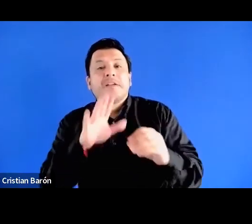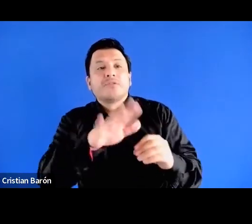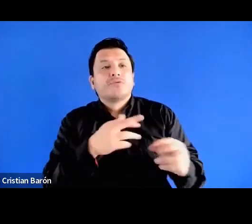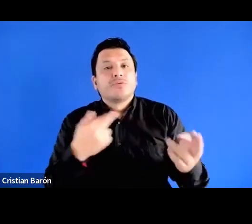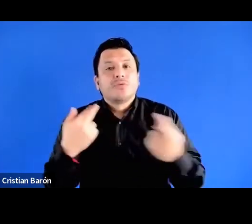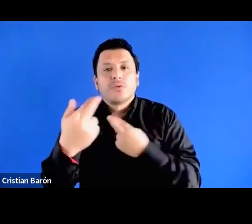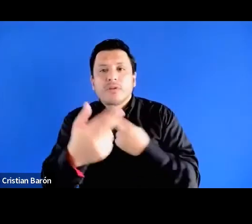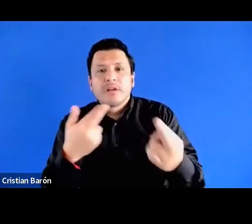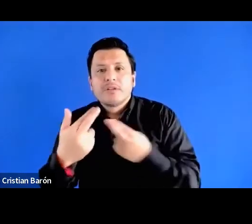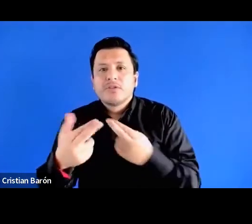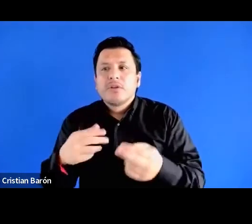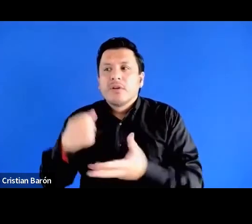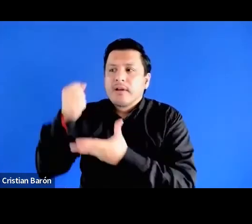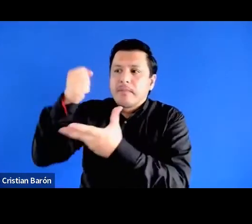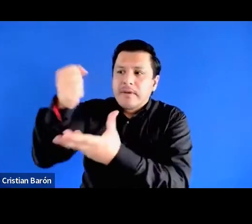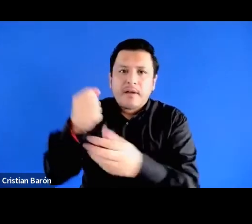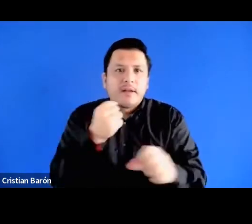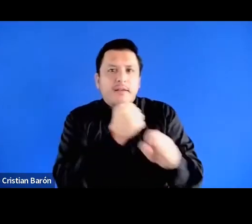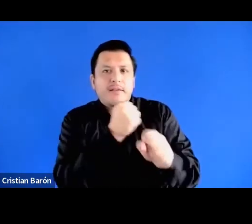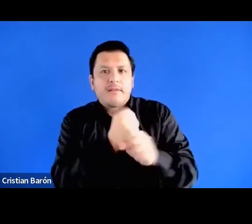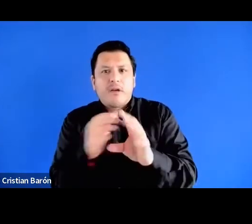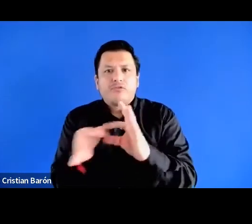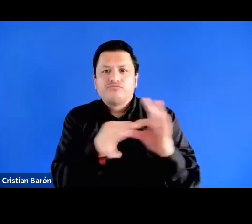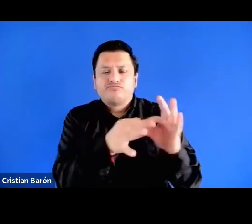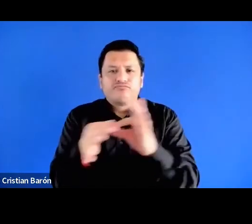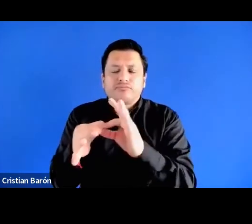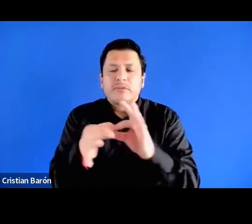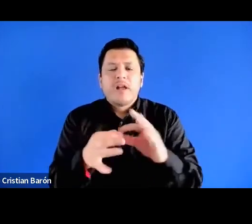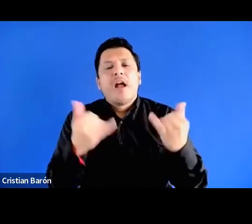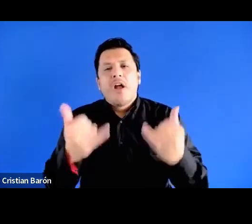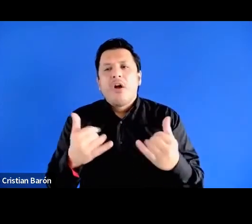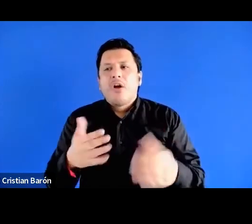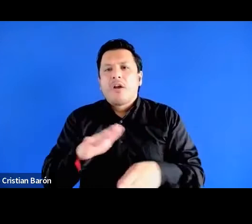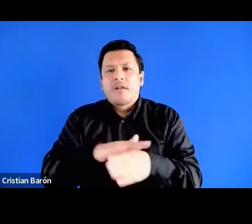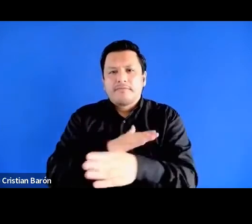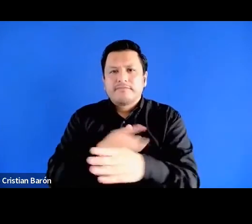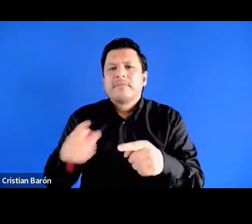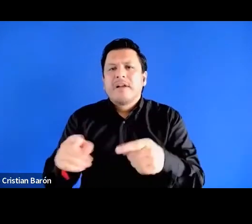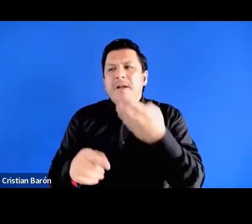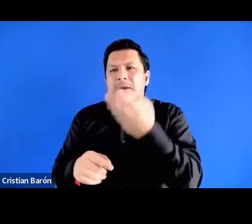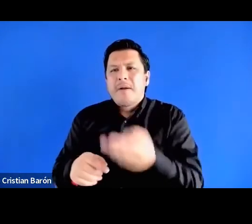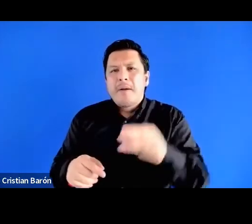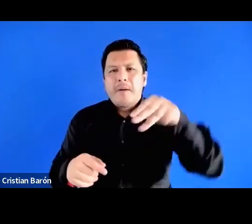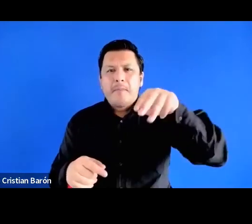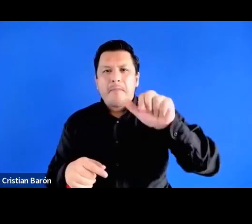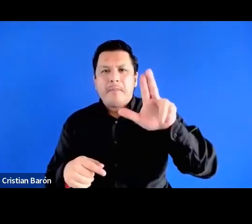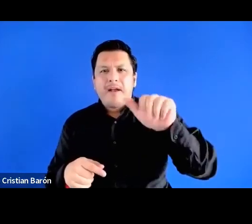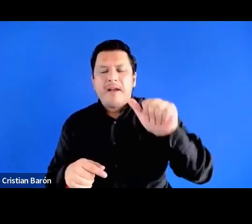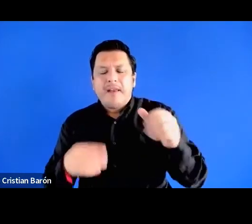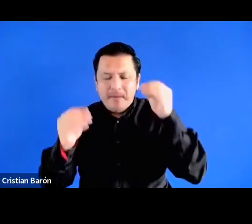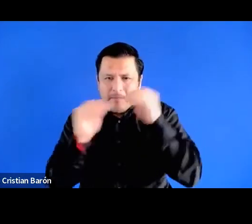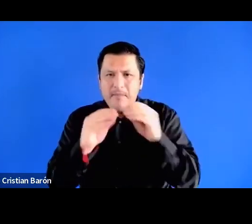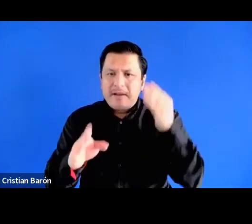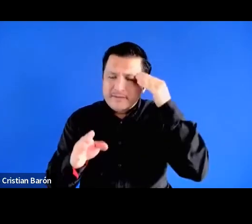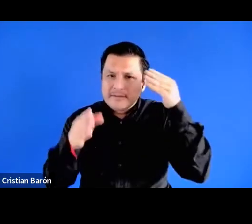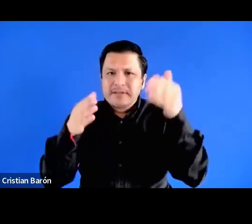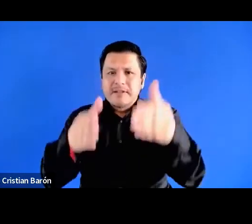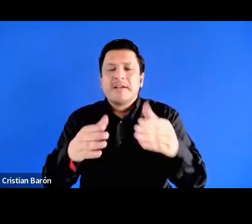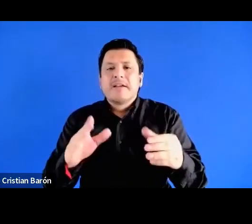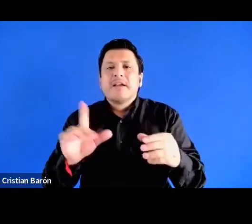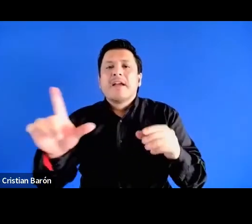capital trabajo entonces yo creo que con este trabajo Mara llama la atención sobre la centralidad de la clase